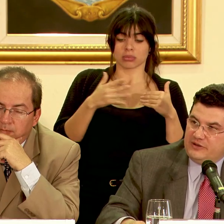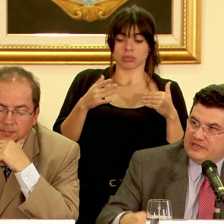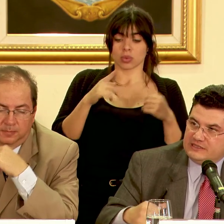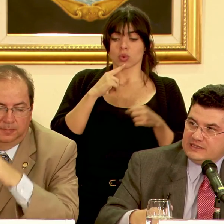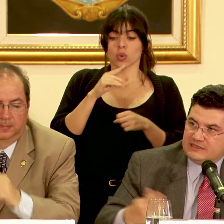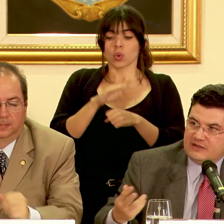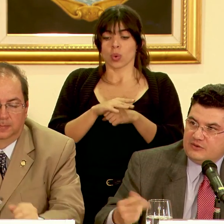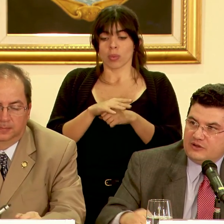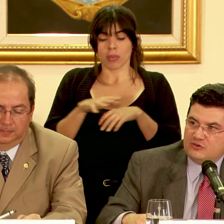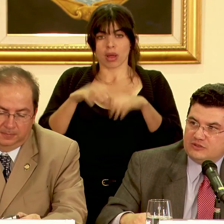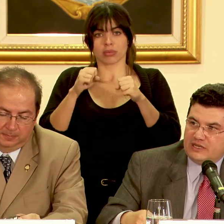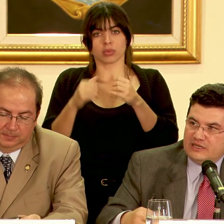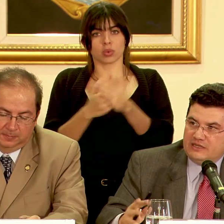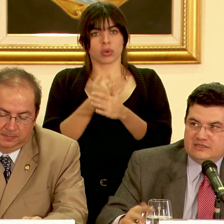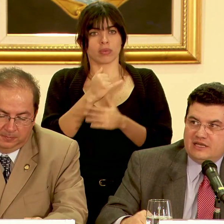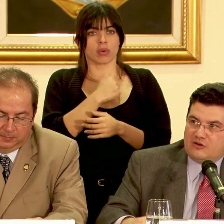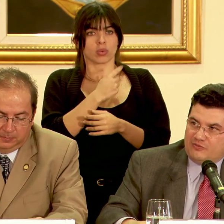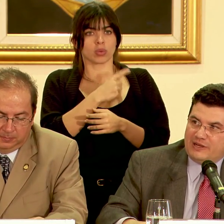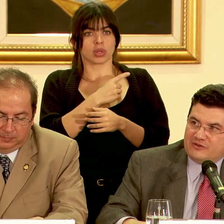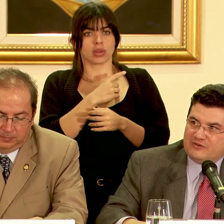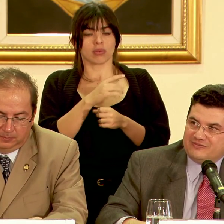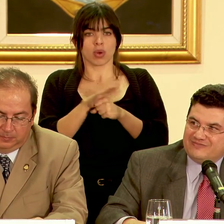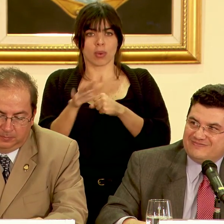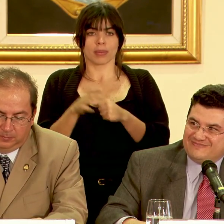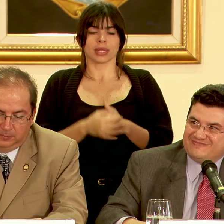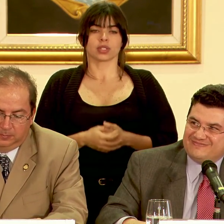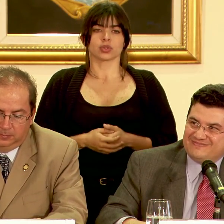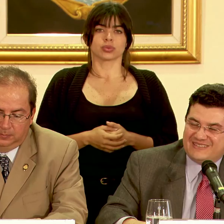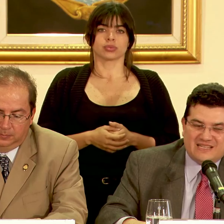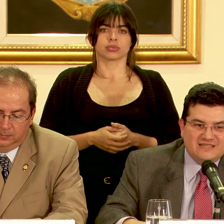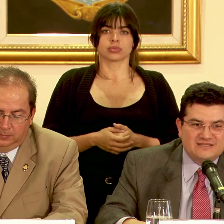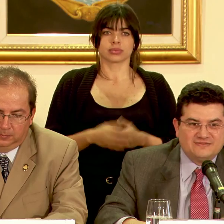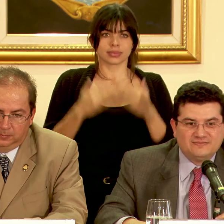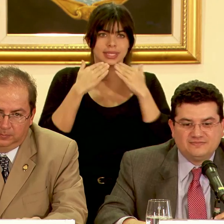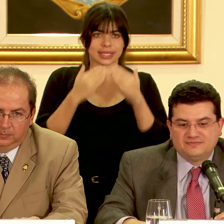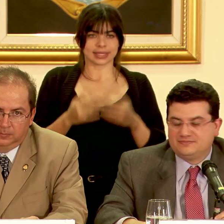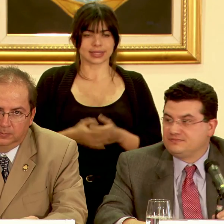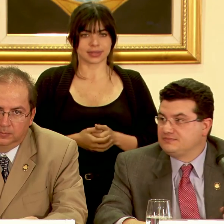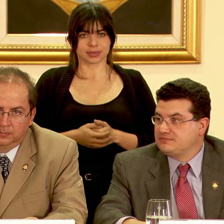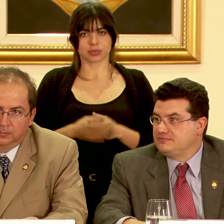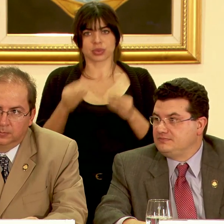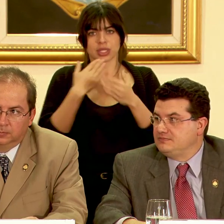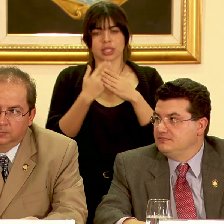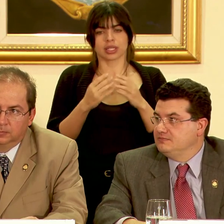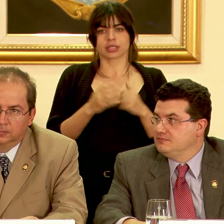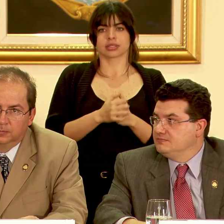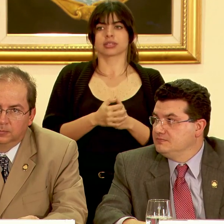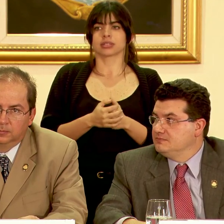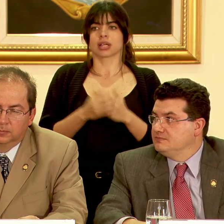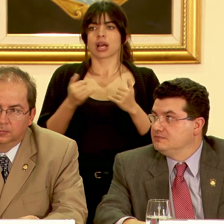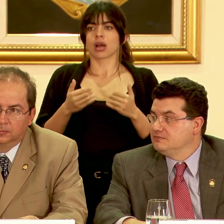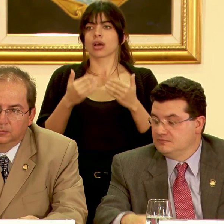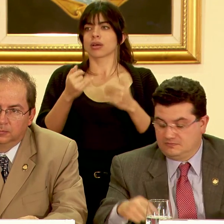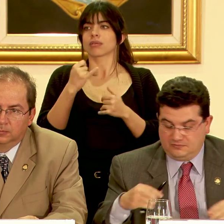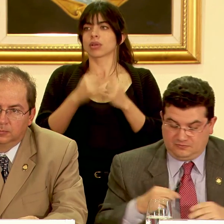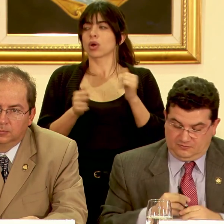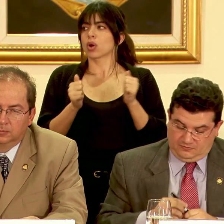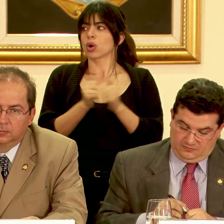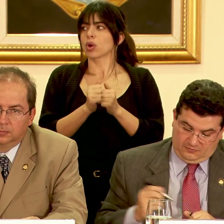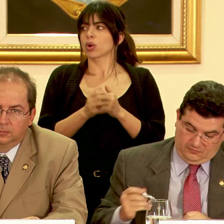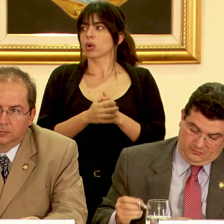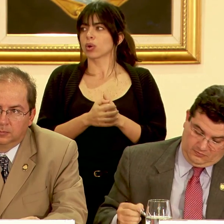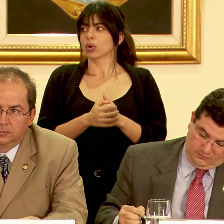de los deberes de esta nueva junta sea completo gracias gracias don Sergio vamos a finalizar con